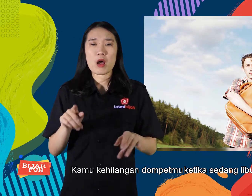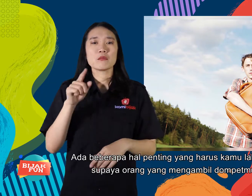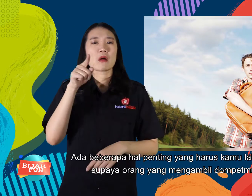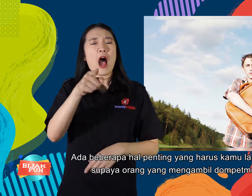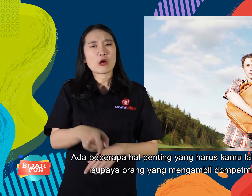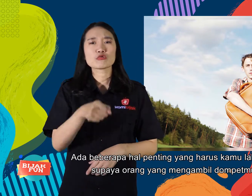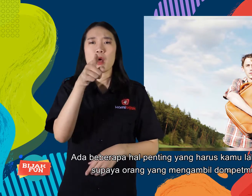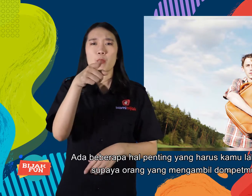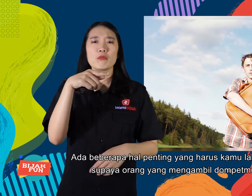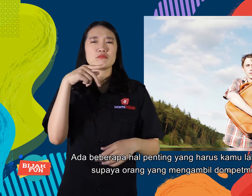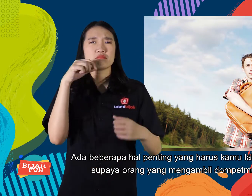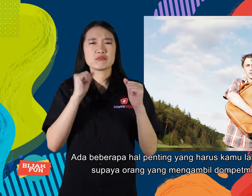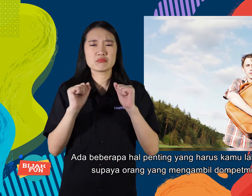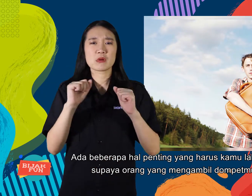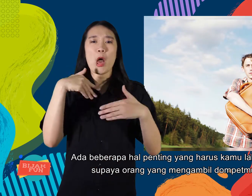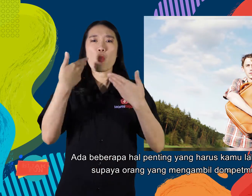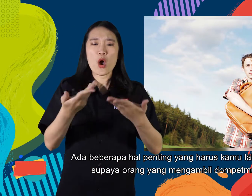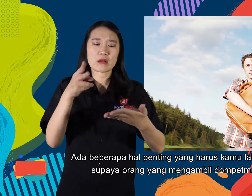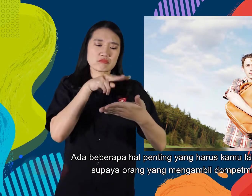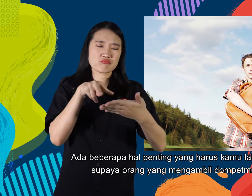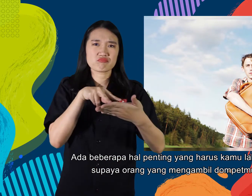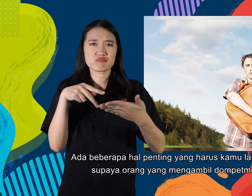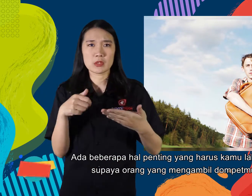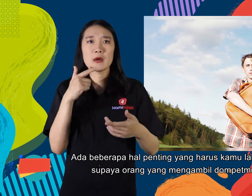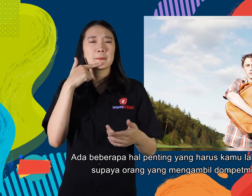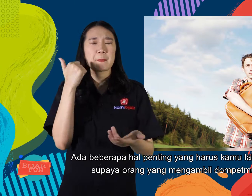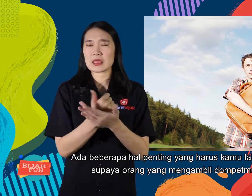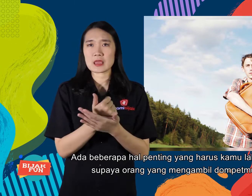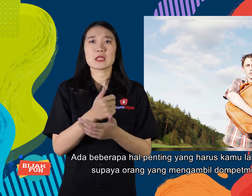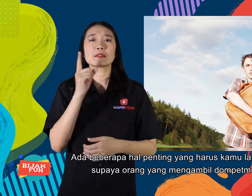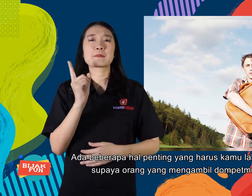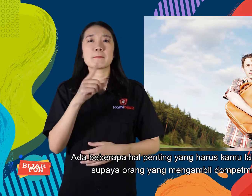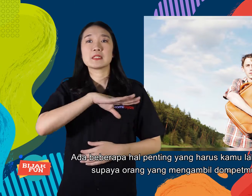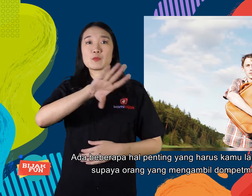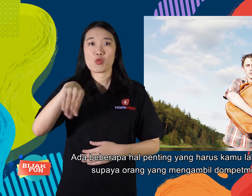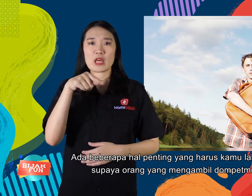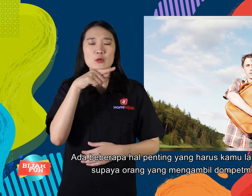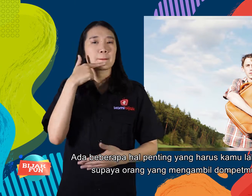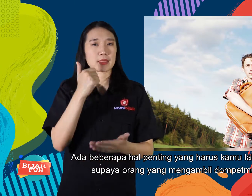Ada beberapa hal penting yang harus kamu lakukan supaya orang yang mengambil dompetmu